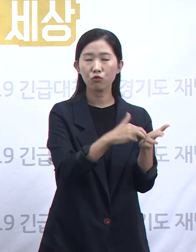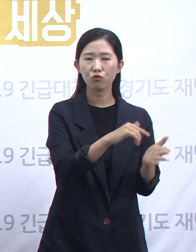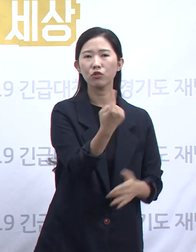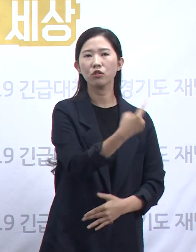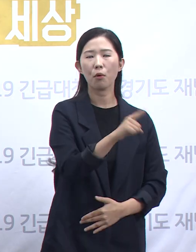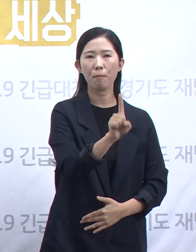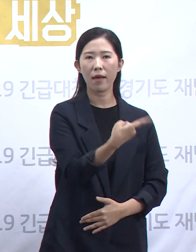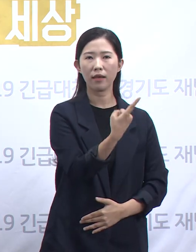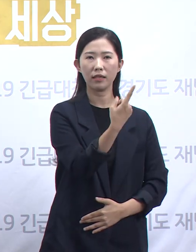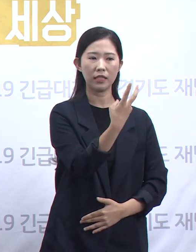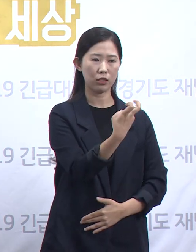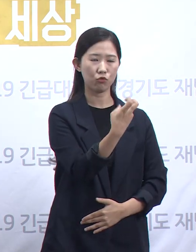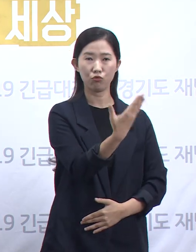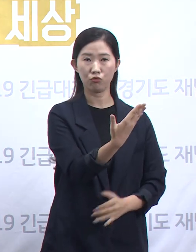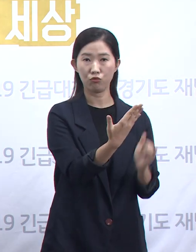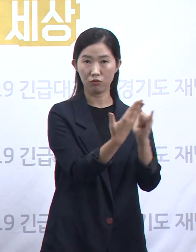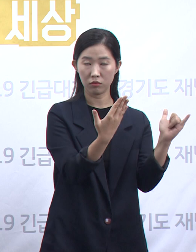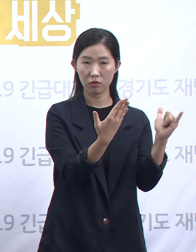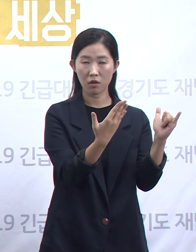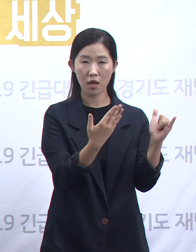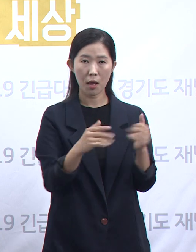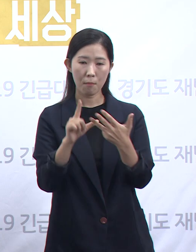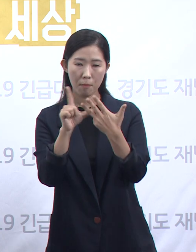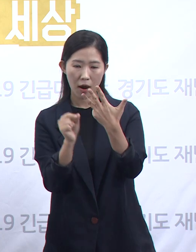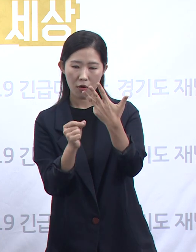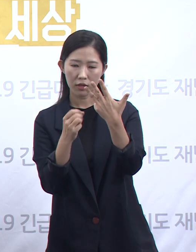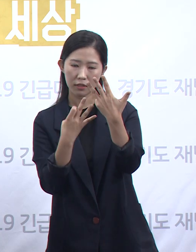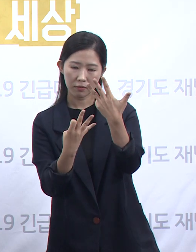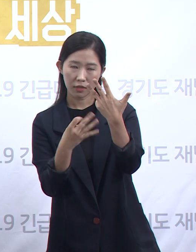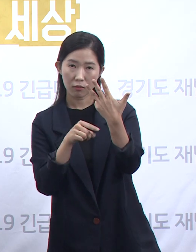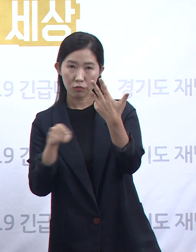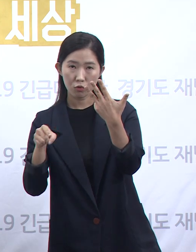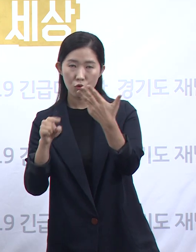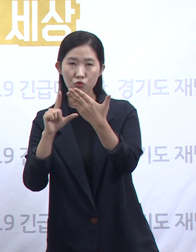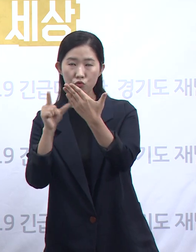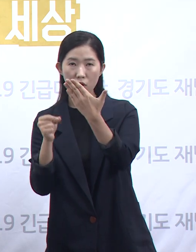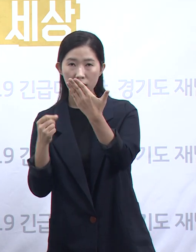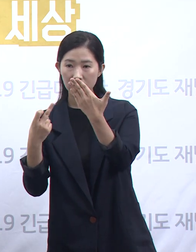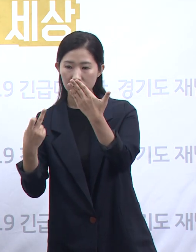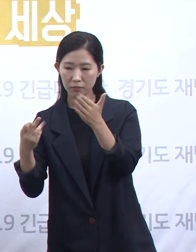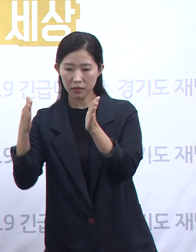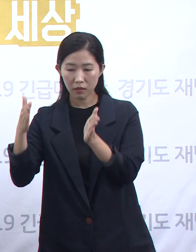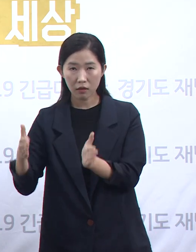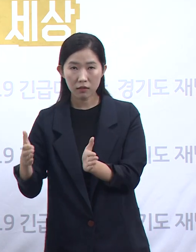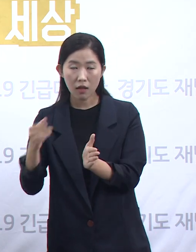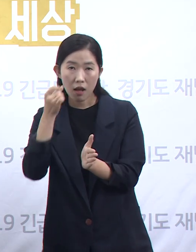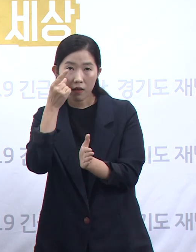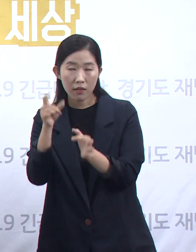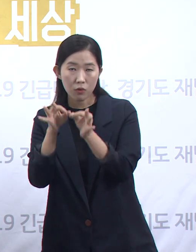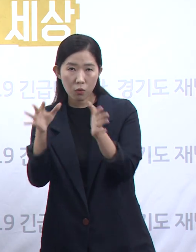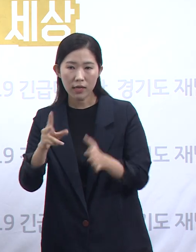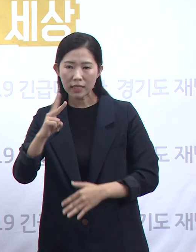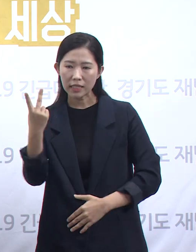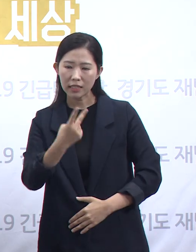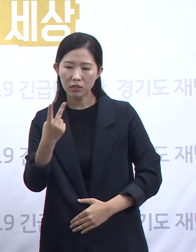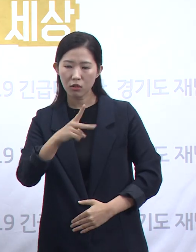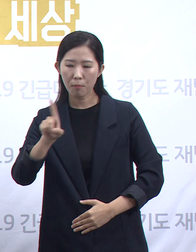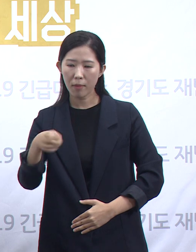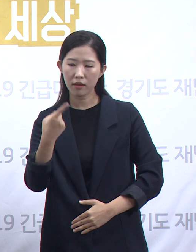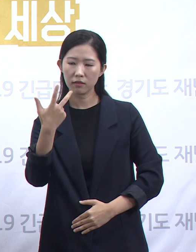8월 14일부터 9월 10일까지 한 달 동안은 총 2,173명이 확진되었습니다.